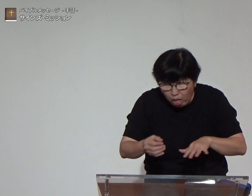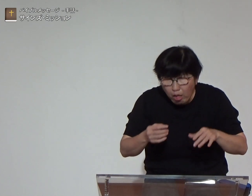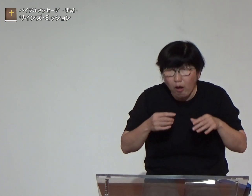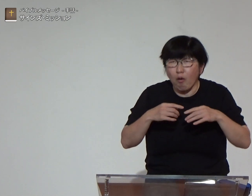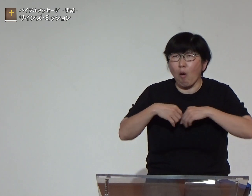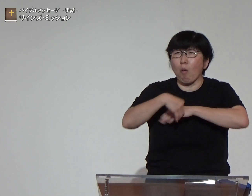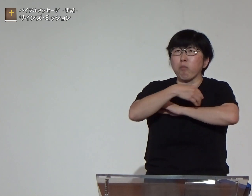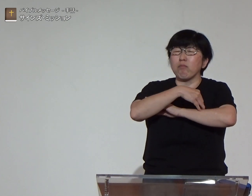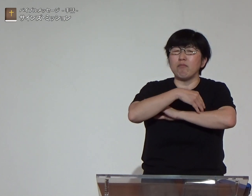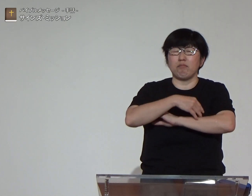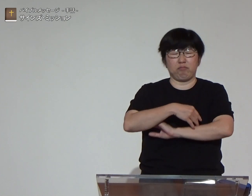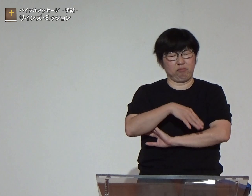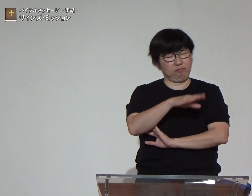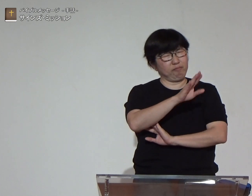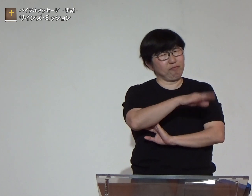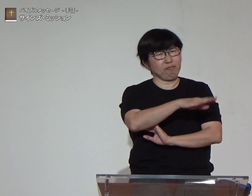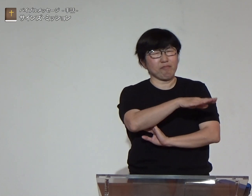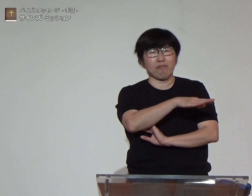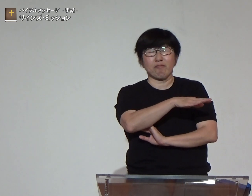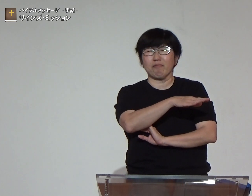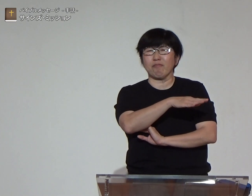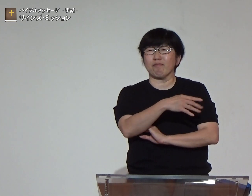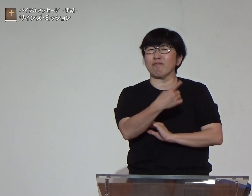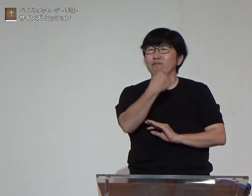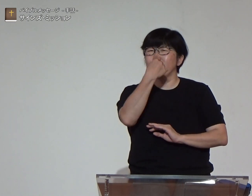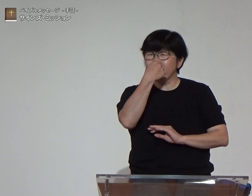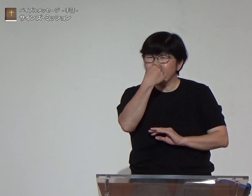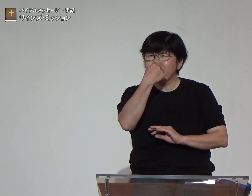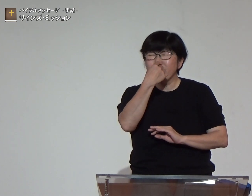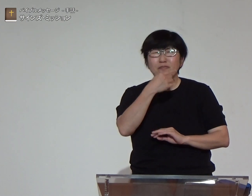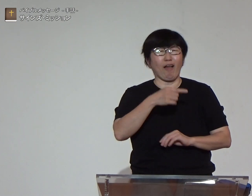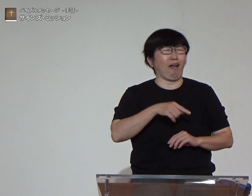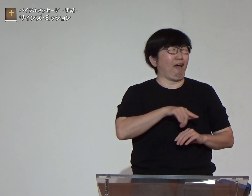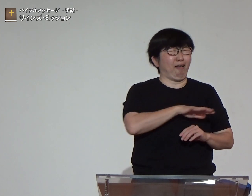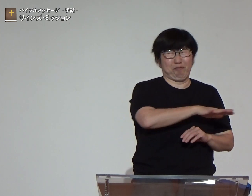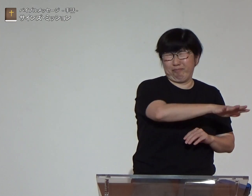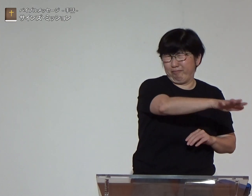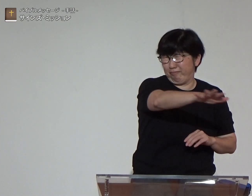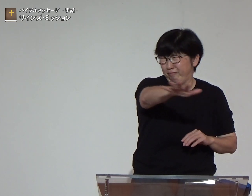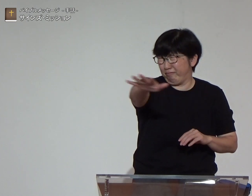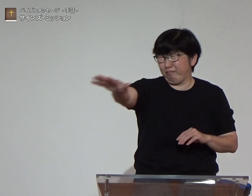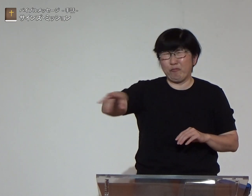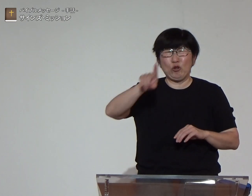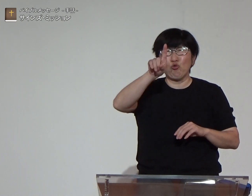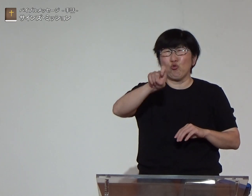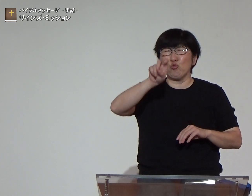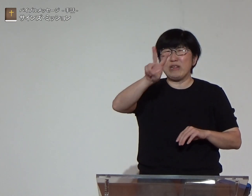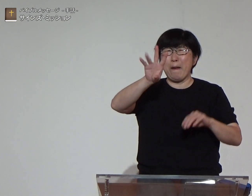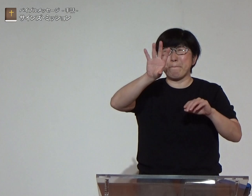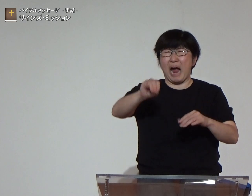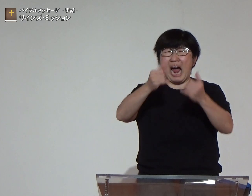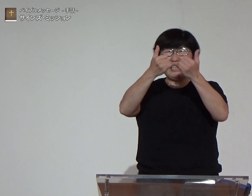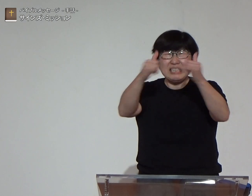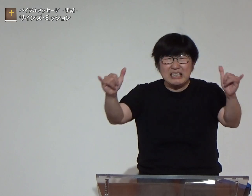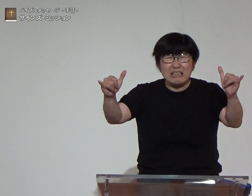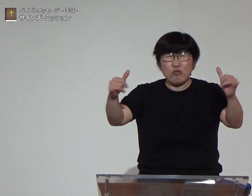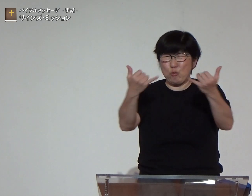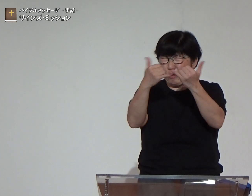ヨナは喜びましたしかし暑さのため枯れてしまうとまたヨナは不機嫌になってしまいますそんなヨナに神